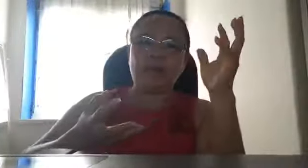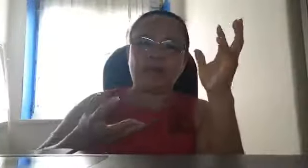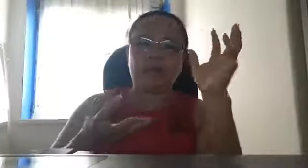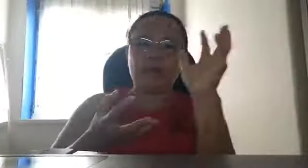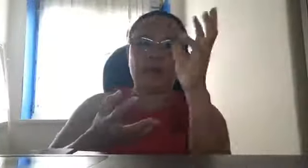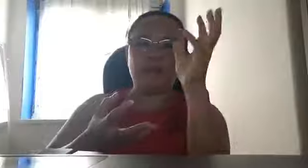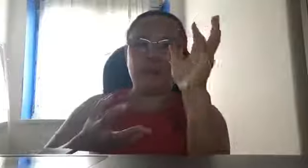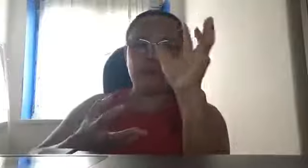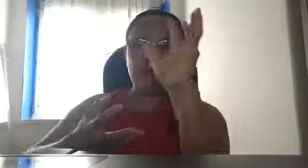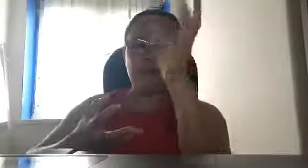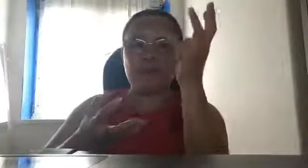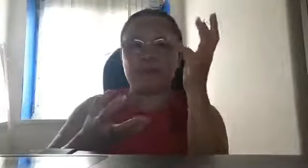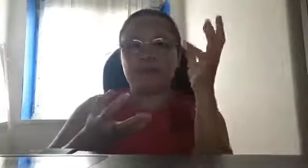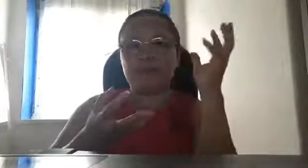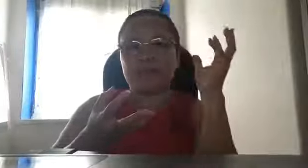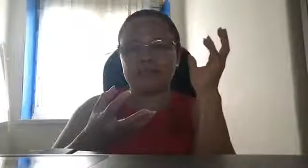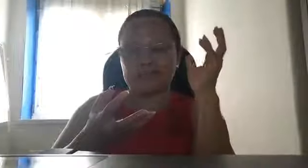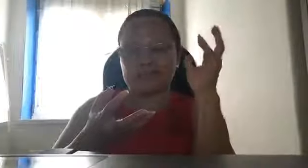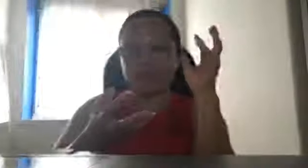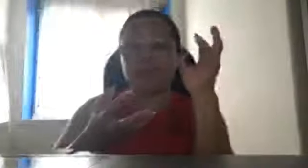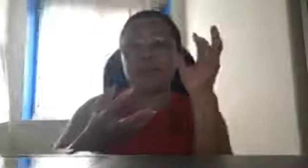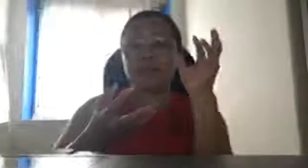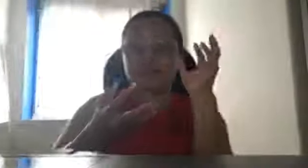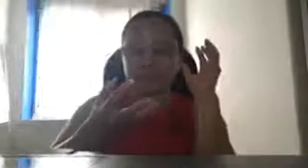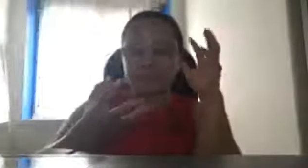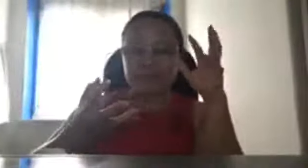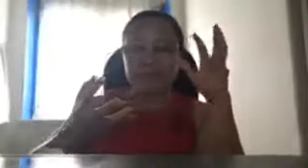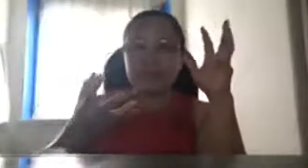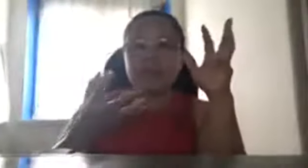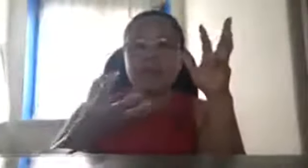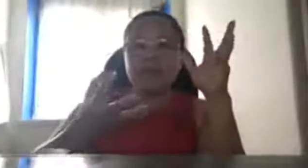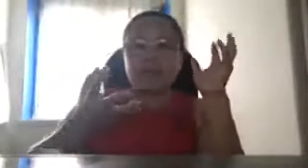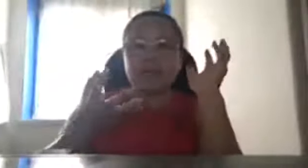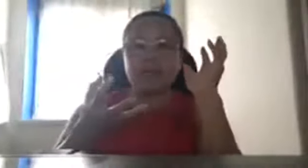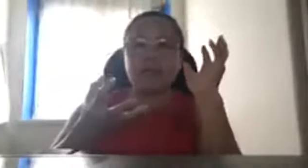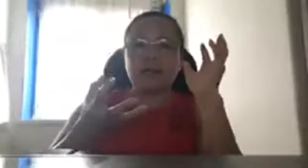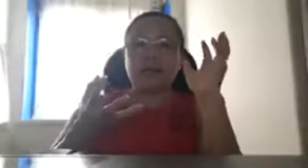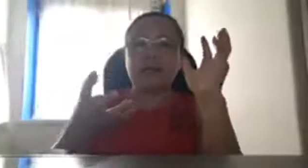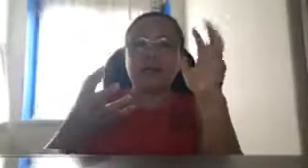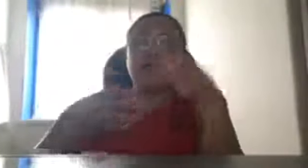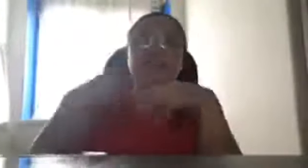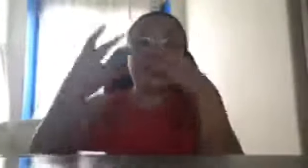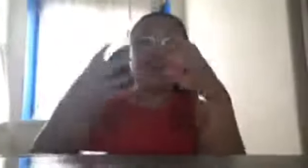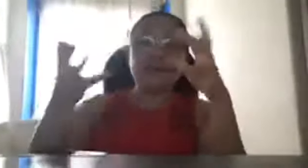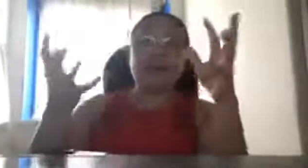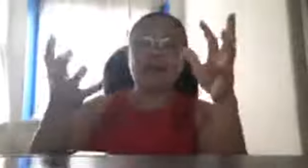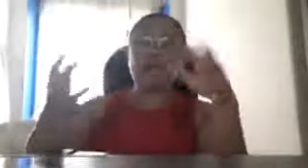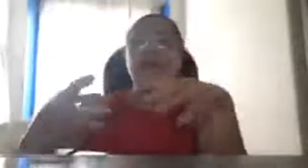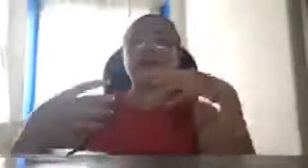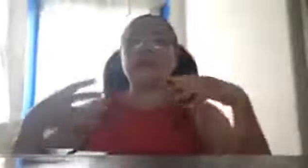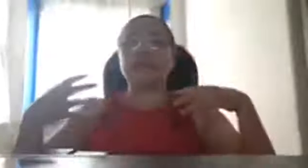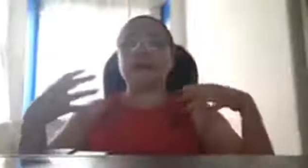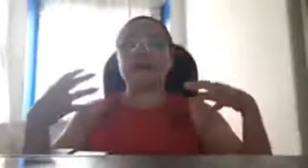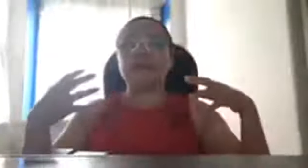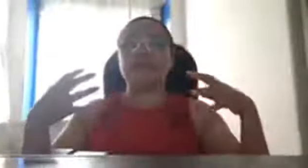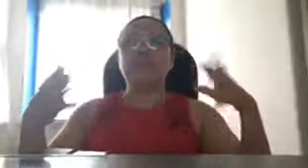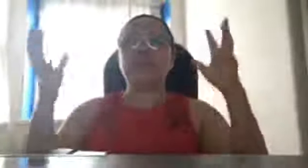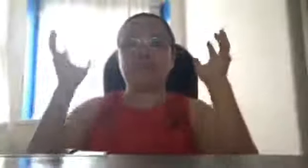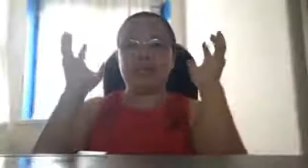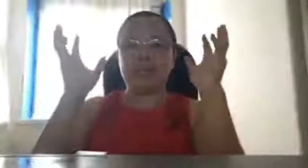alam kung anong binubuo natin dyan pero ah at least dahan-dahan magkaroon tayo pero dapat